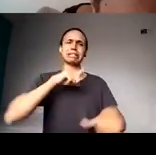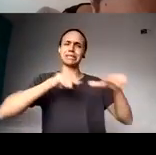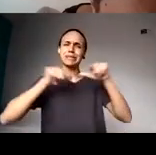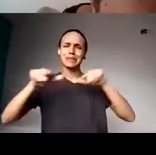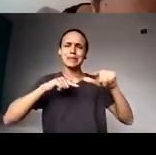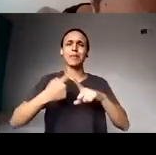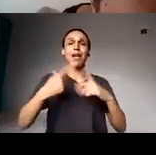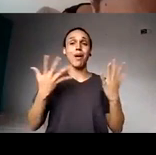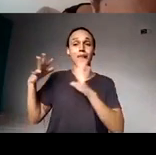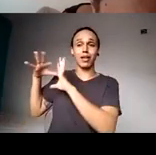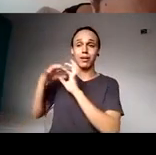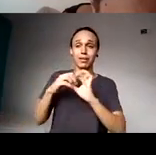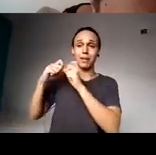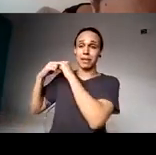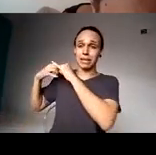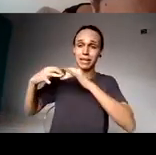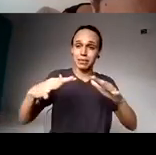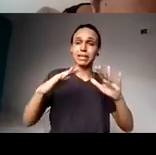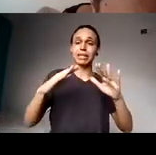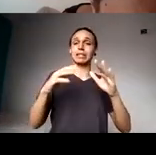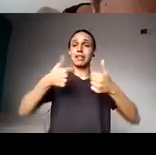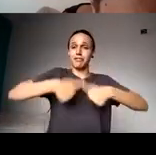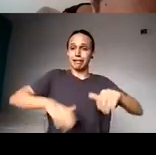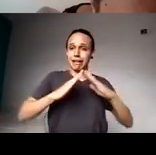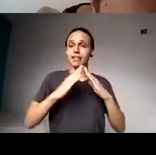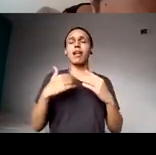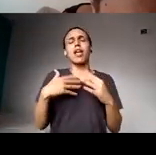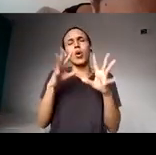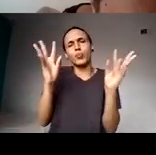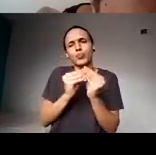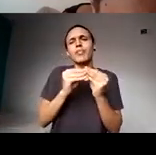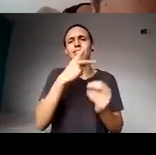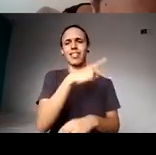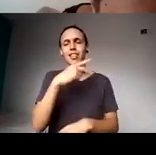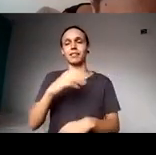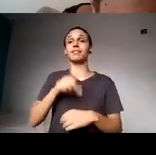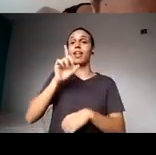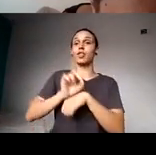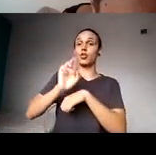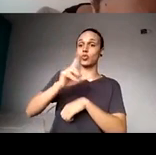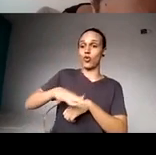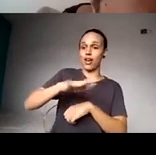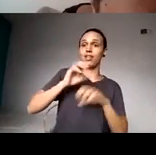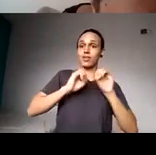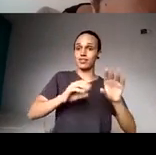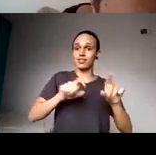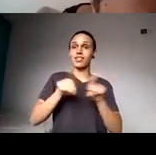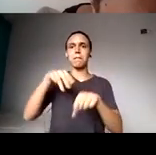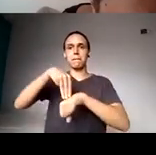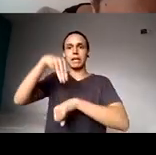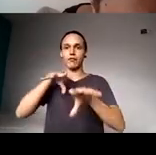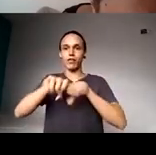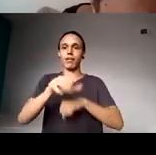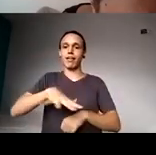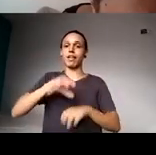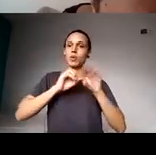Eu vou fazer uma breve apresentação da professora Márcia, ela é doutora em educação, com mestrado também em educação, e especialista